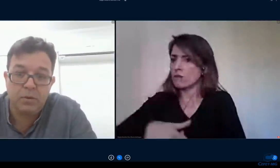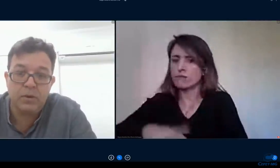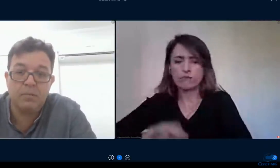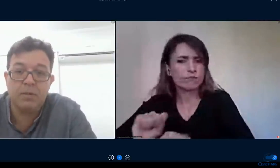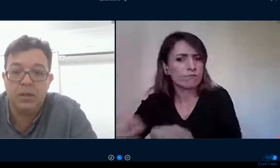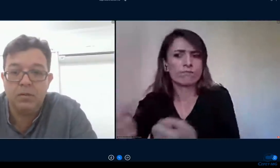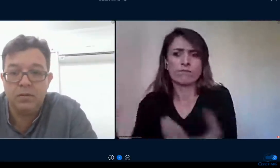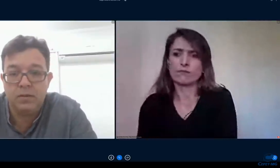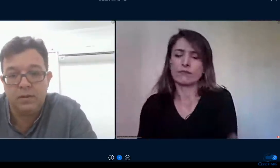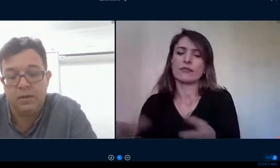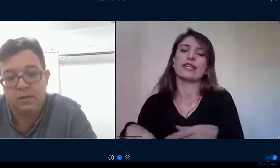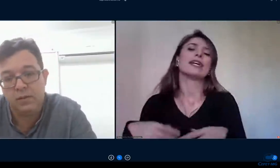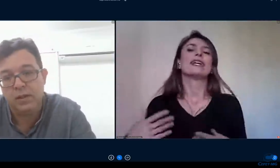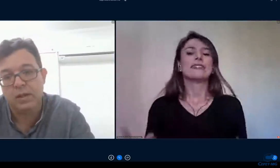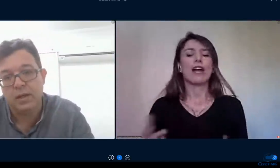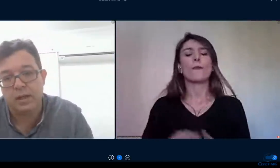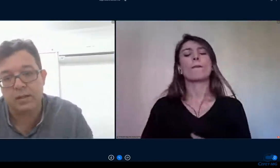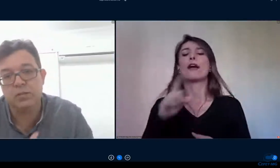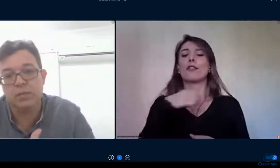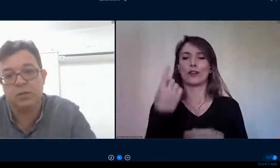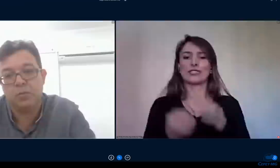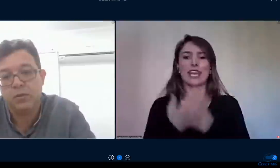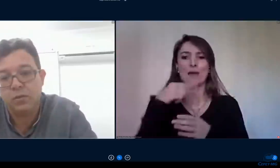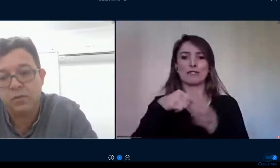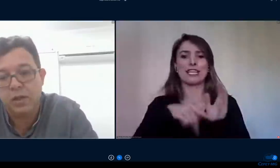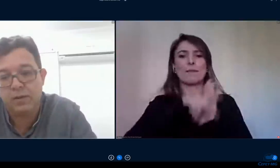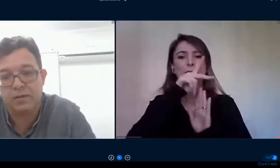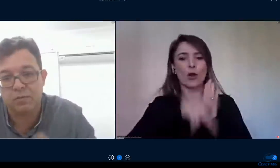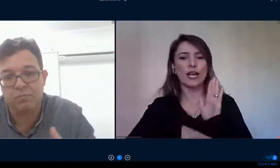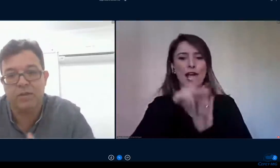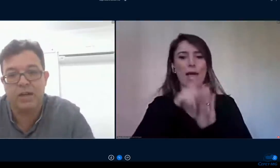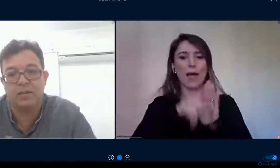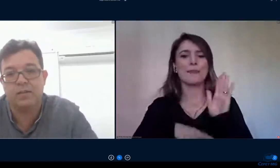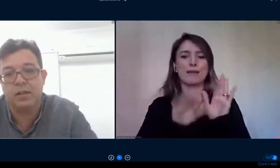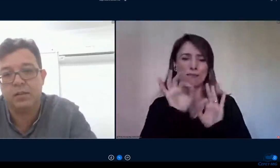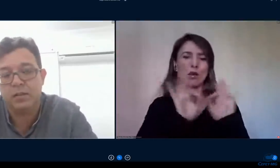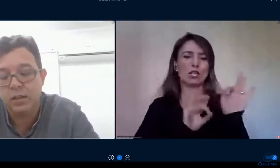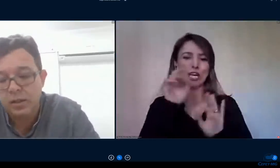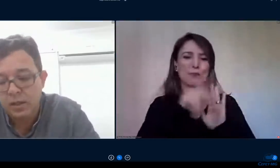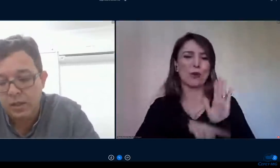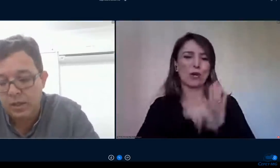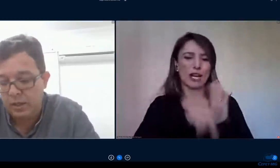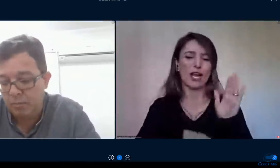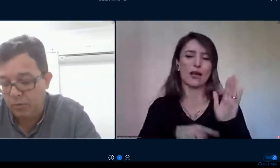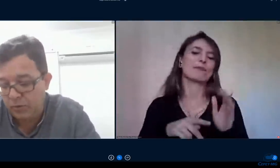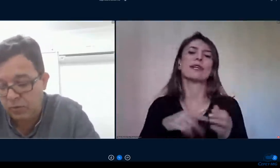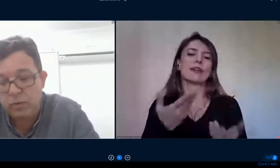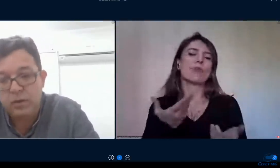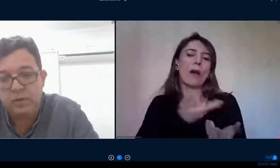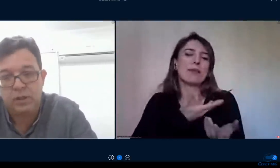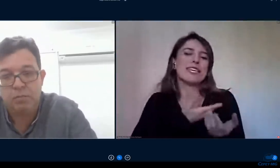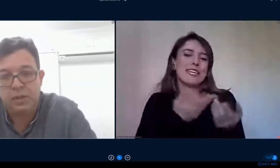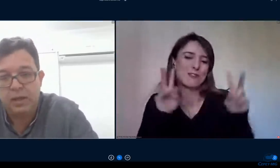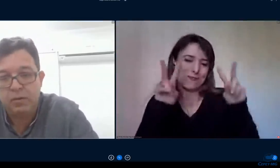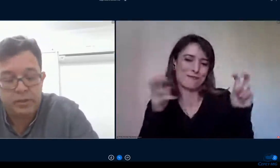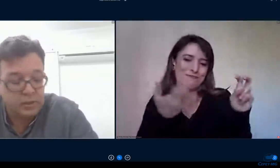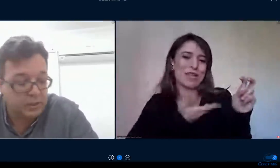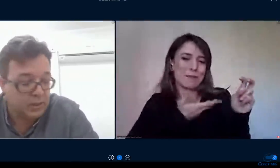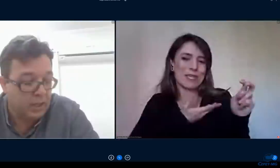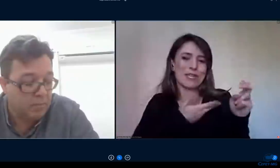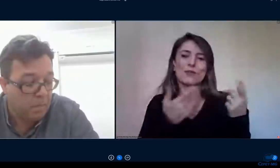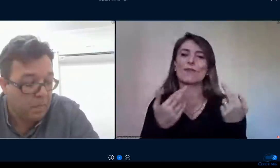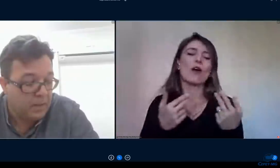padrinho esse programa amigo esse atendimento psicossocial essa conversa entre professores e equipe